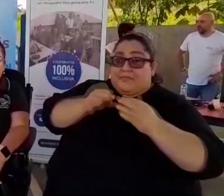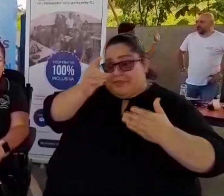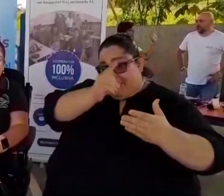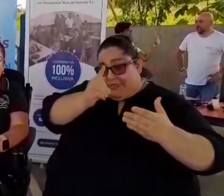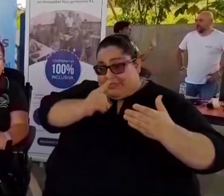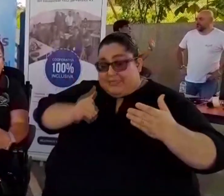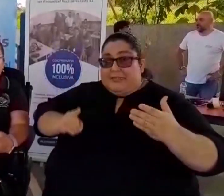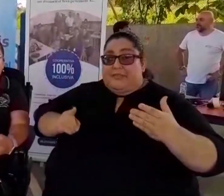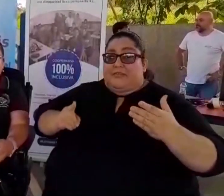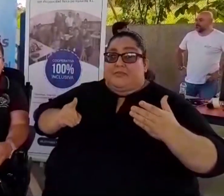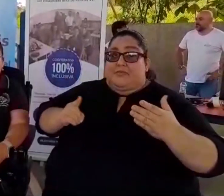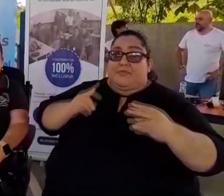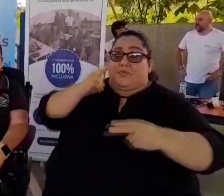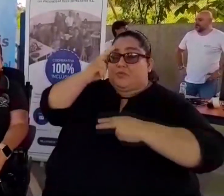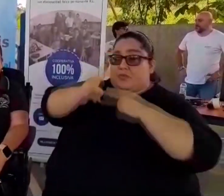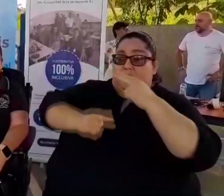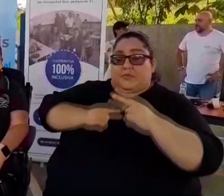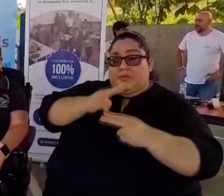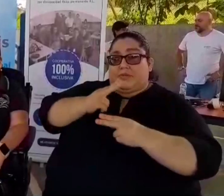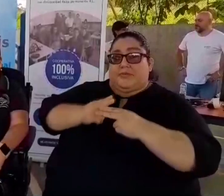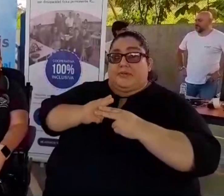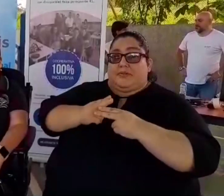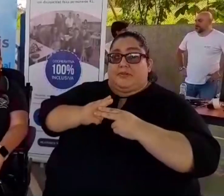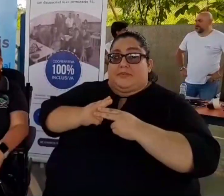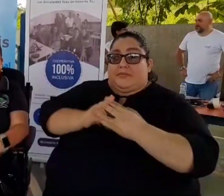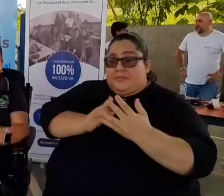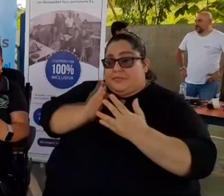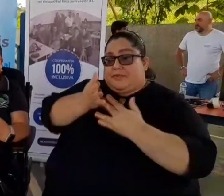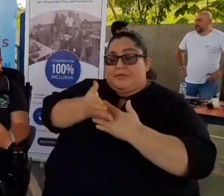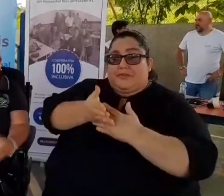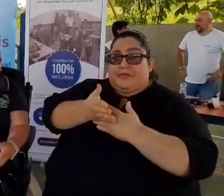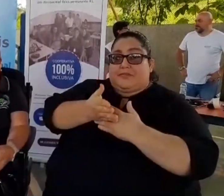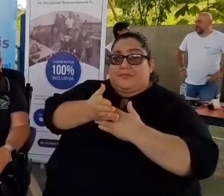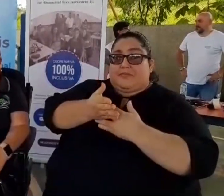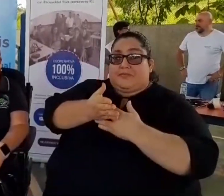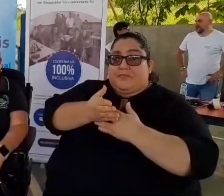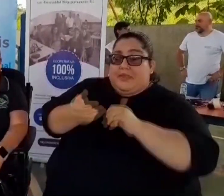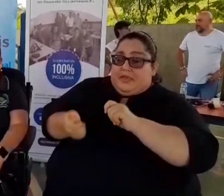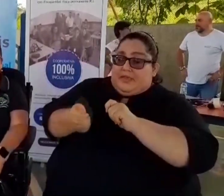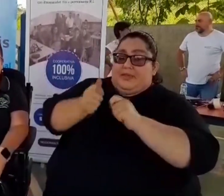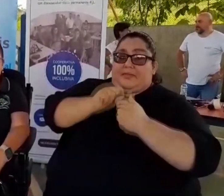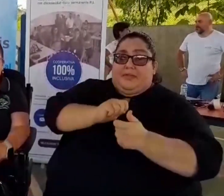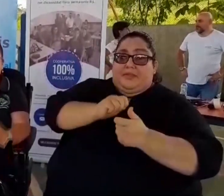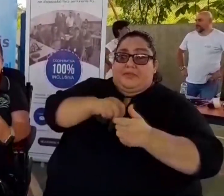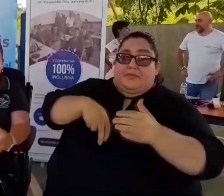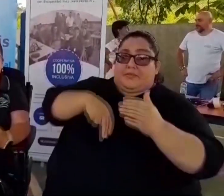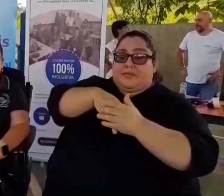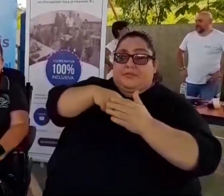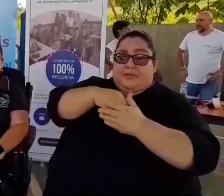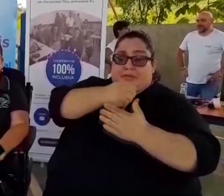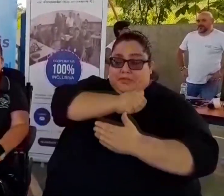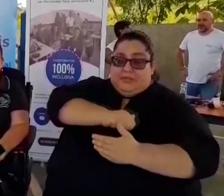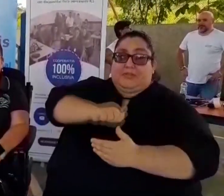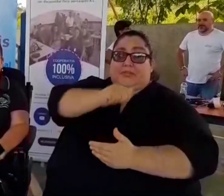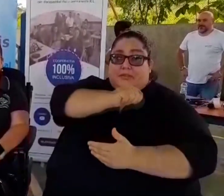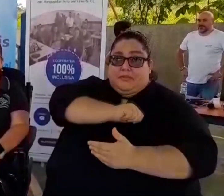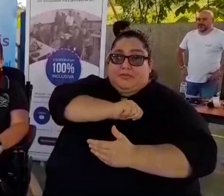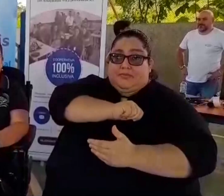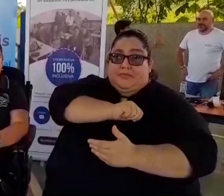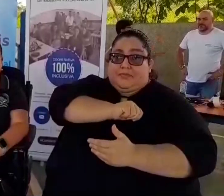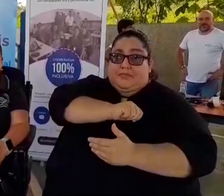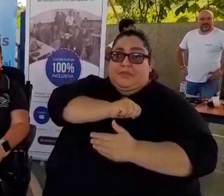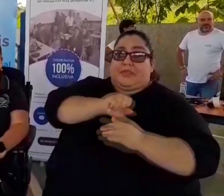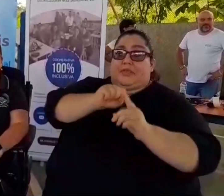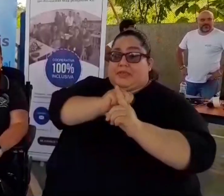También eliminando las barreras actitudinales Es que logramos que las instituciones en sí Incluyan a la población con